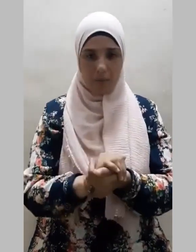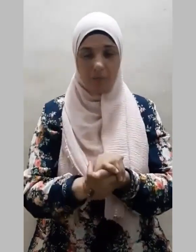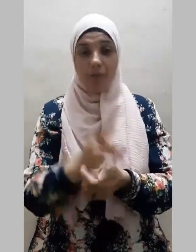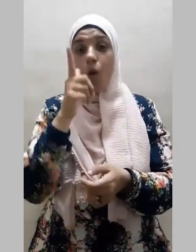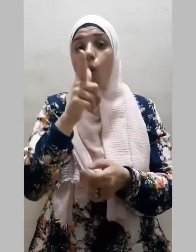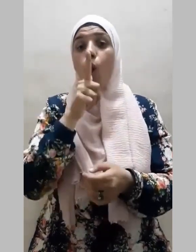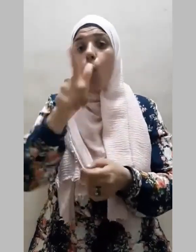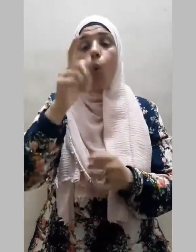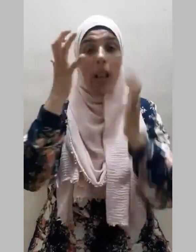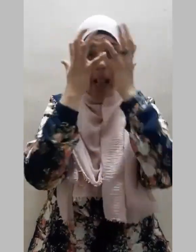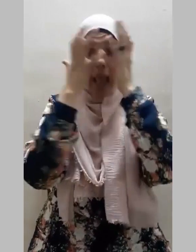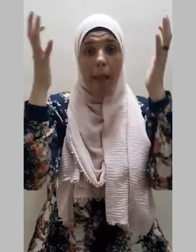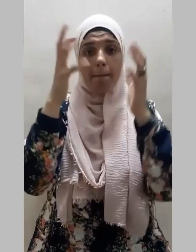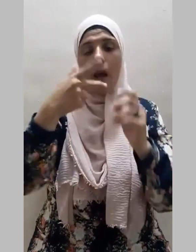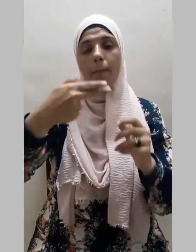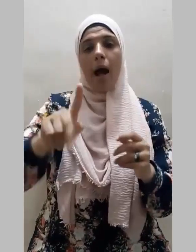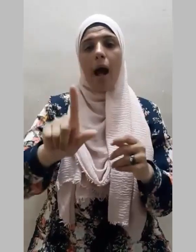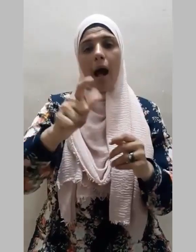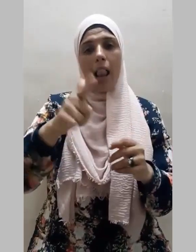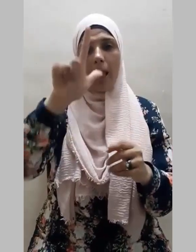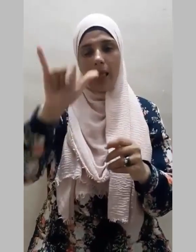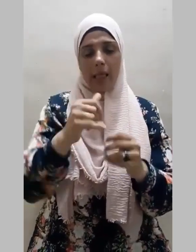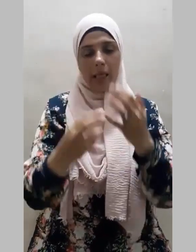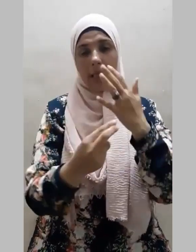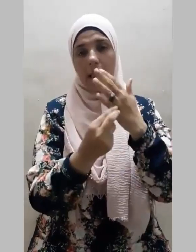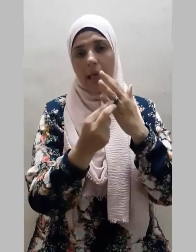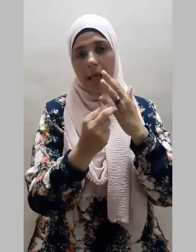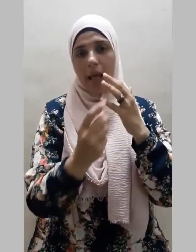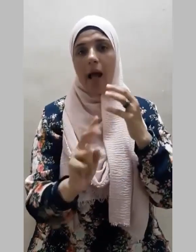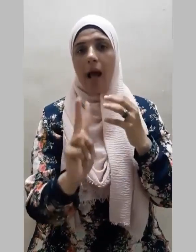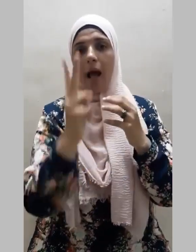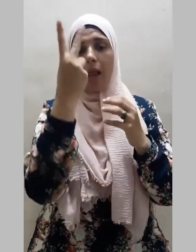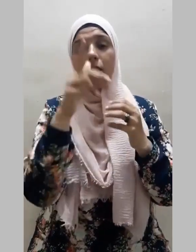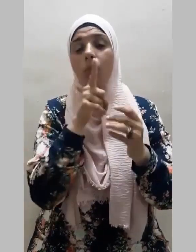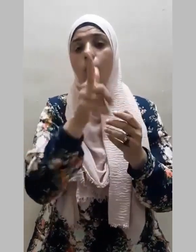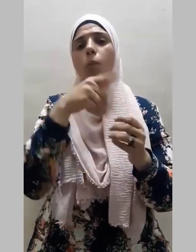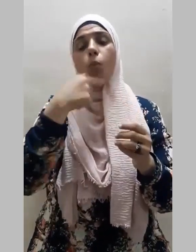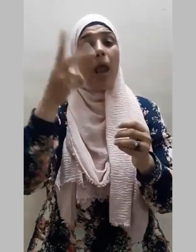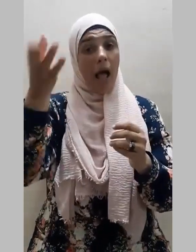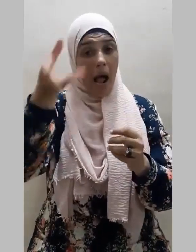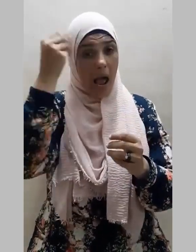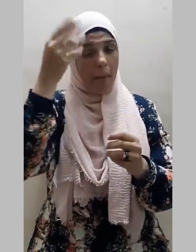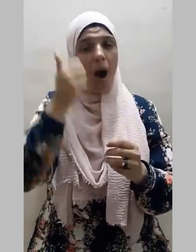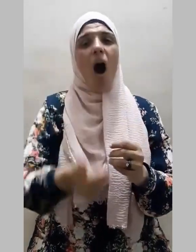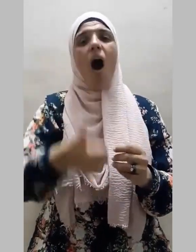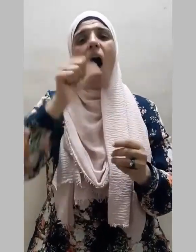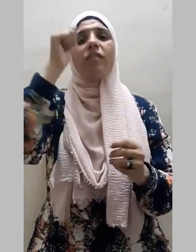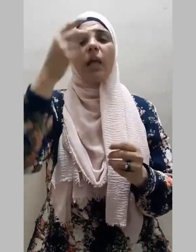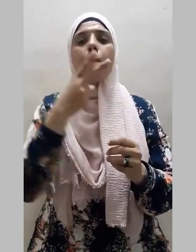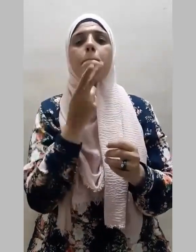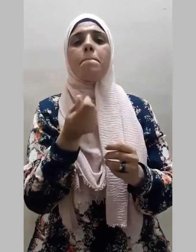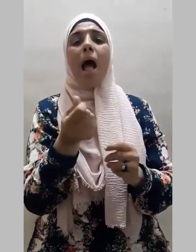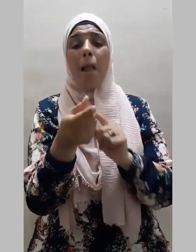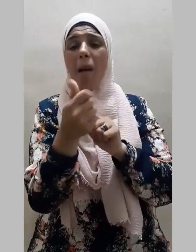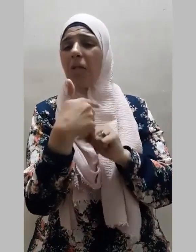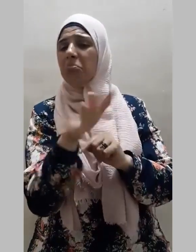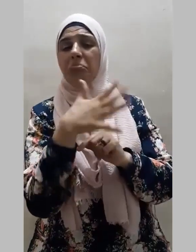الإمام علي رضي الله عنه العلم خير من المال العلم يحرسك وأنت